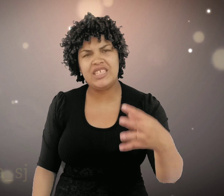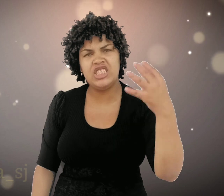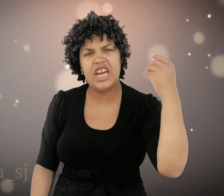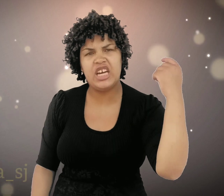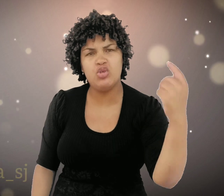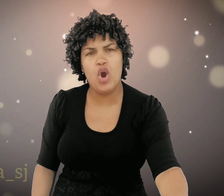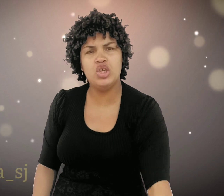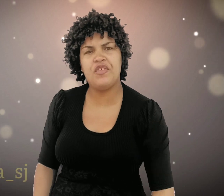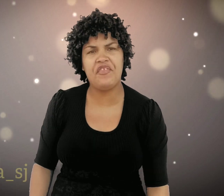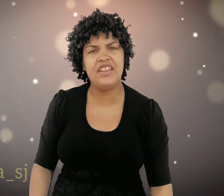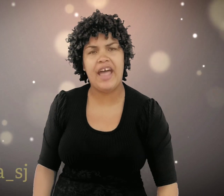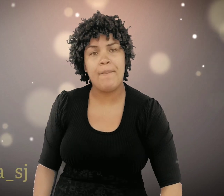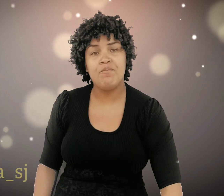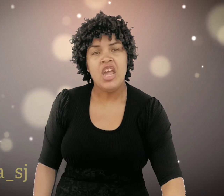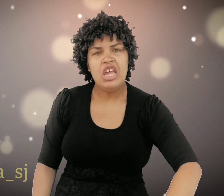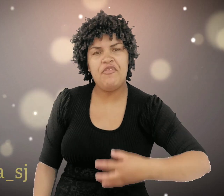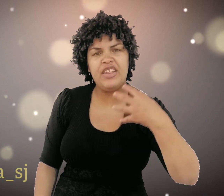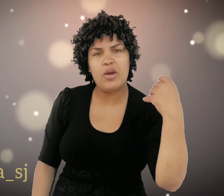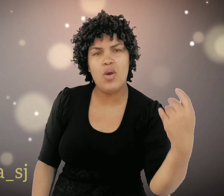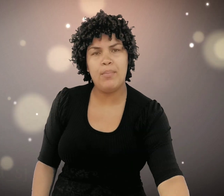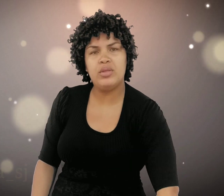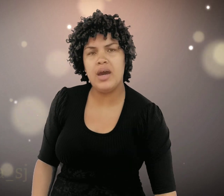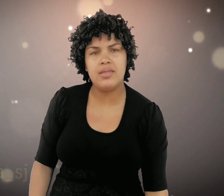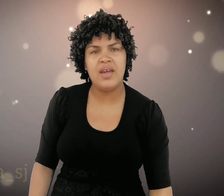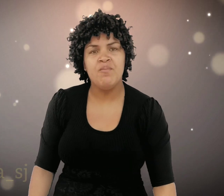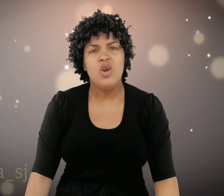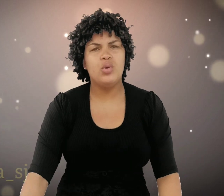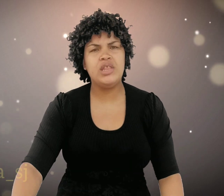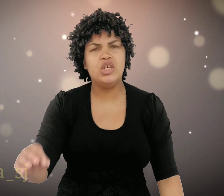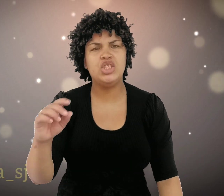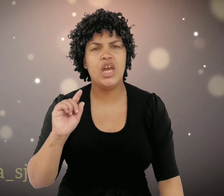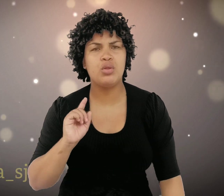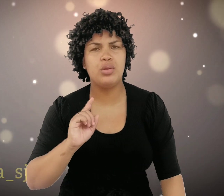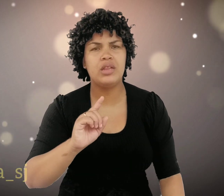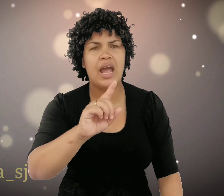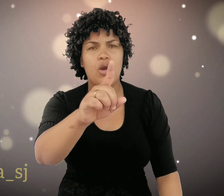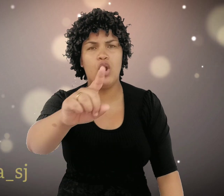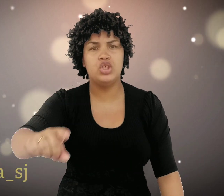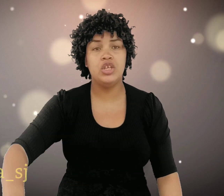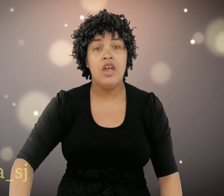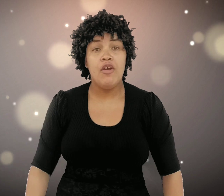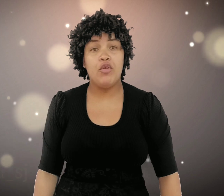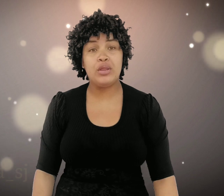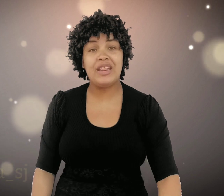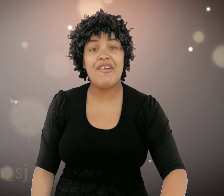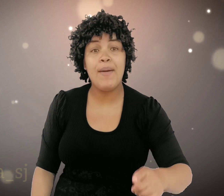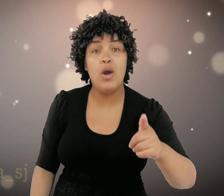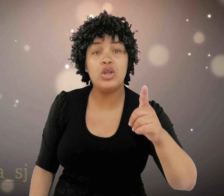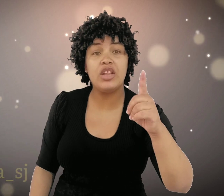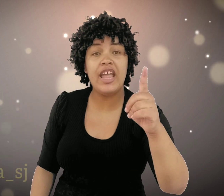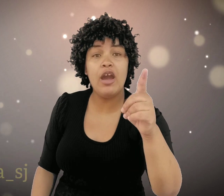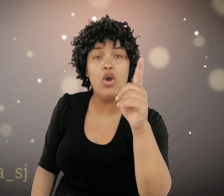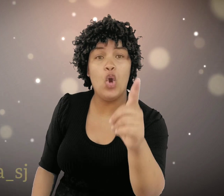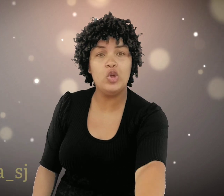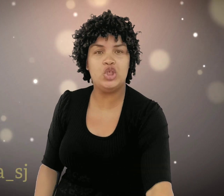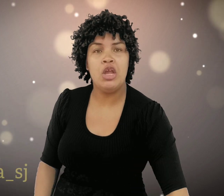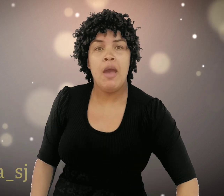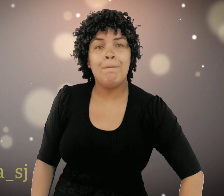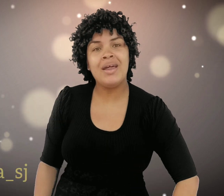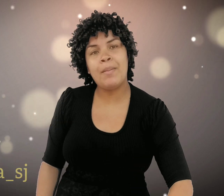te entregando hoje vida e vida com abundância. O Senhor te ressuscita hoje. Você tava morto até hoje, mas a